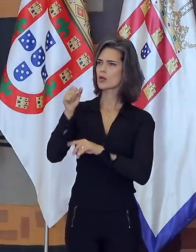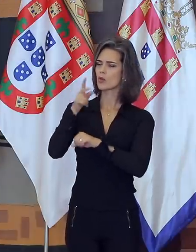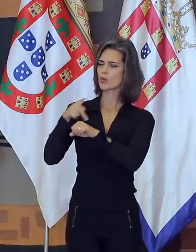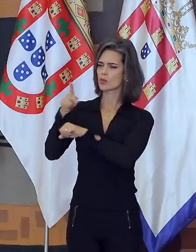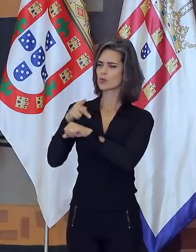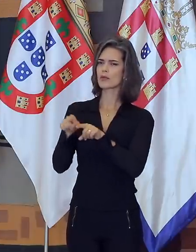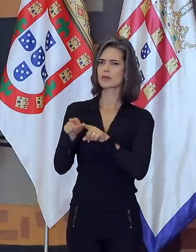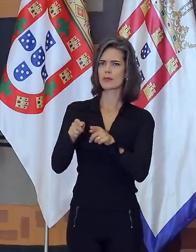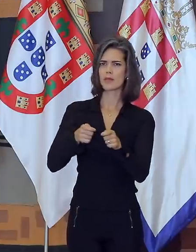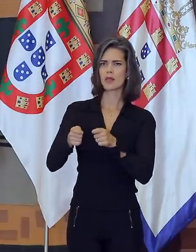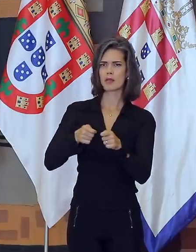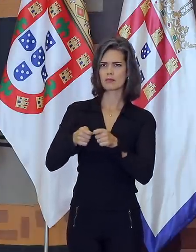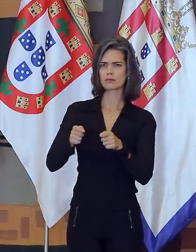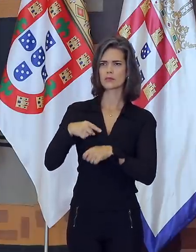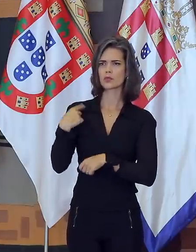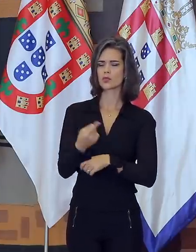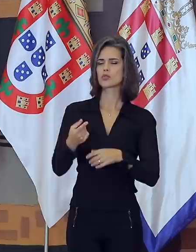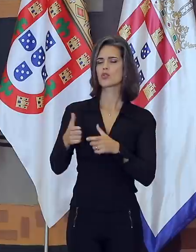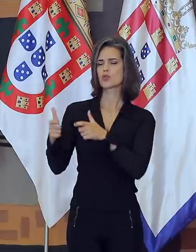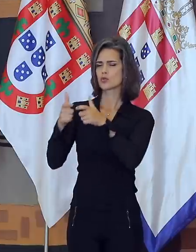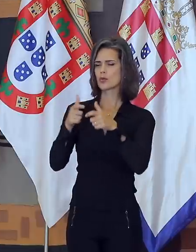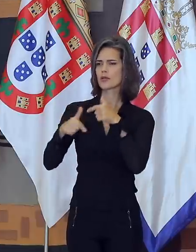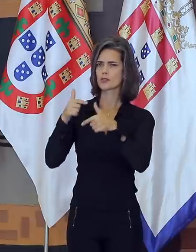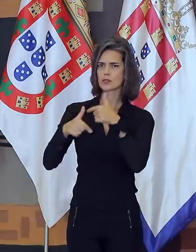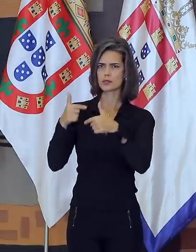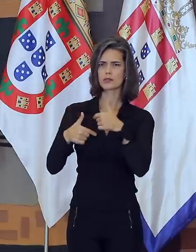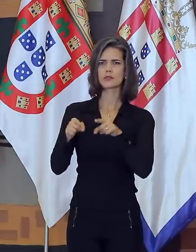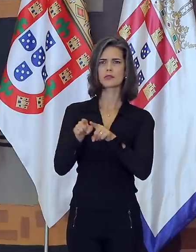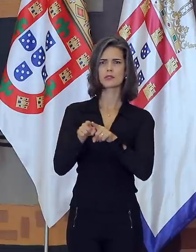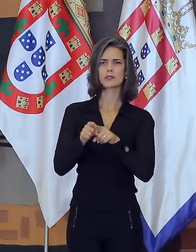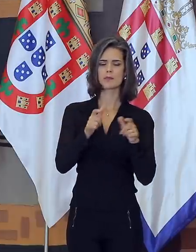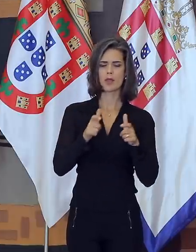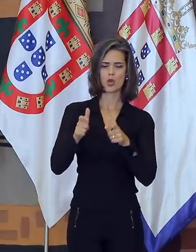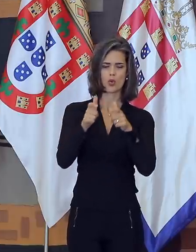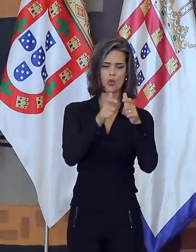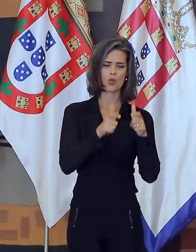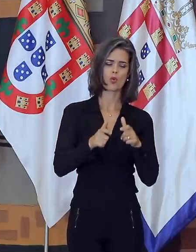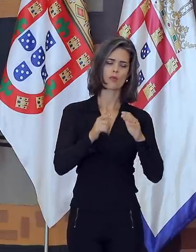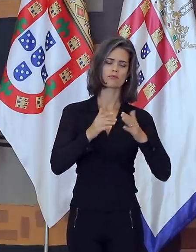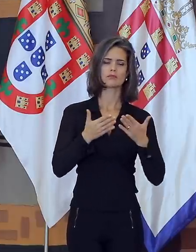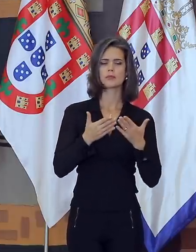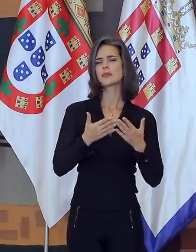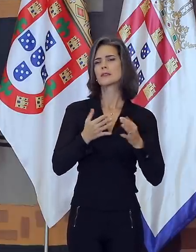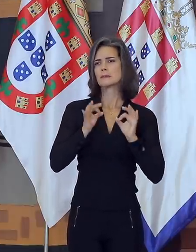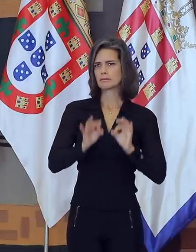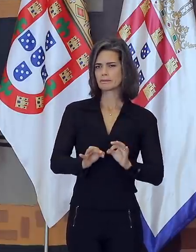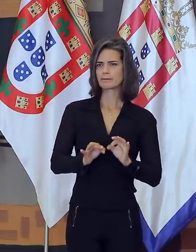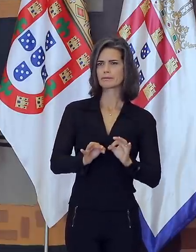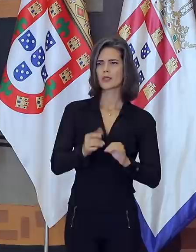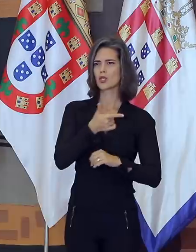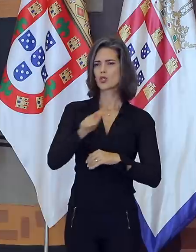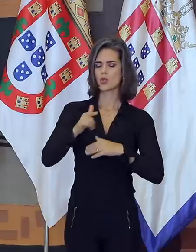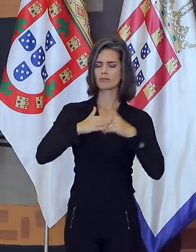correto gerenciamento de nossa rede de postos e adequadas condições de trabalho dos diplomatas e das demais